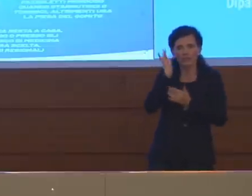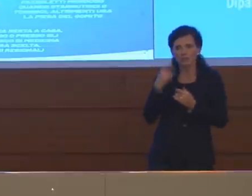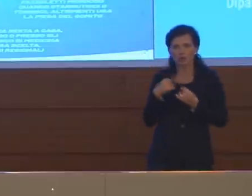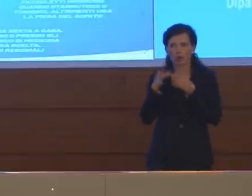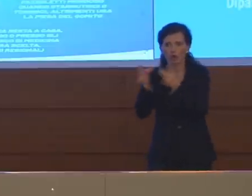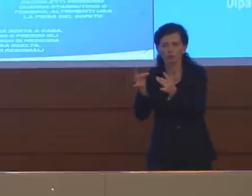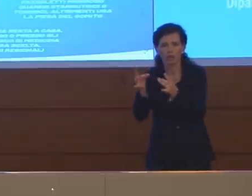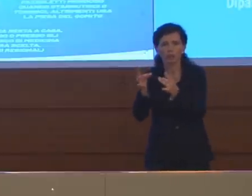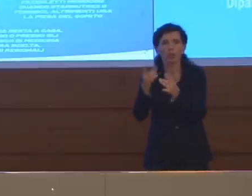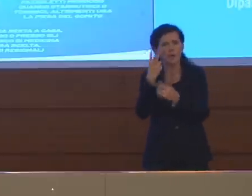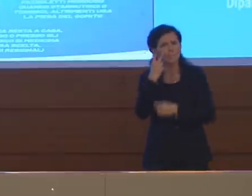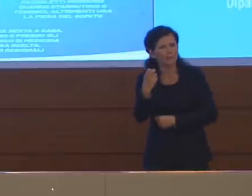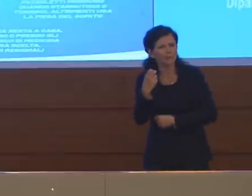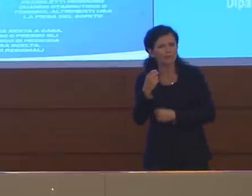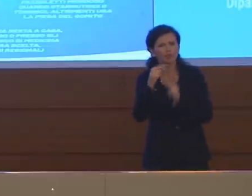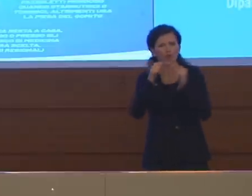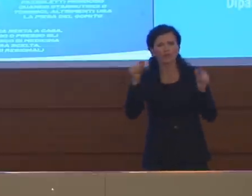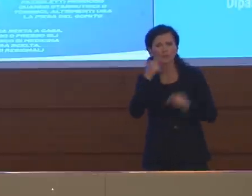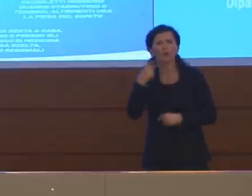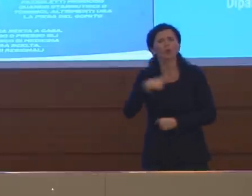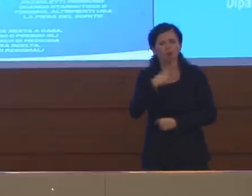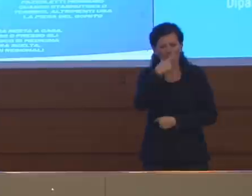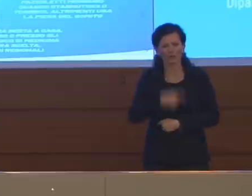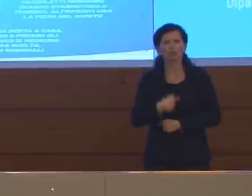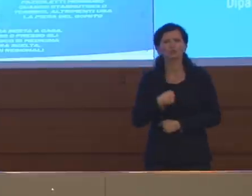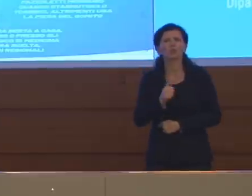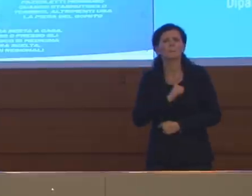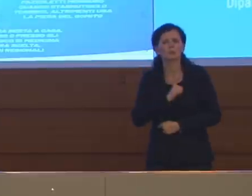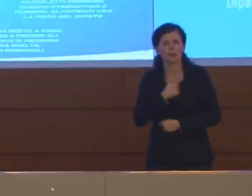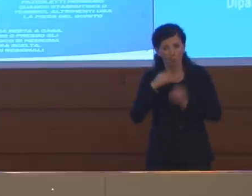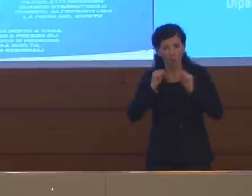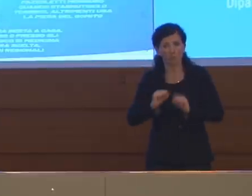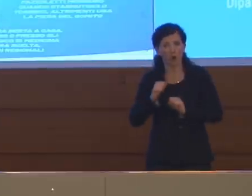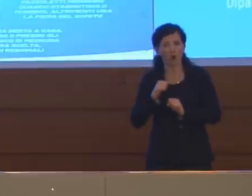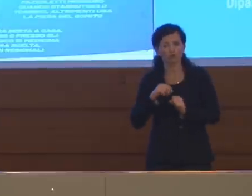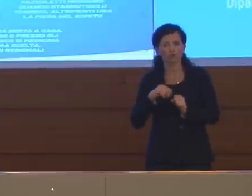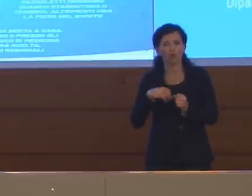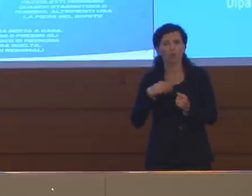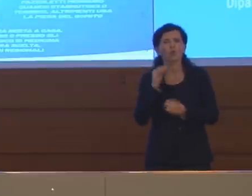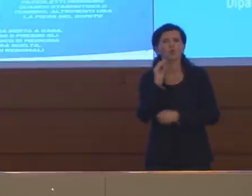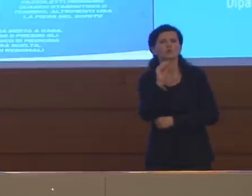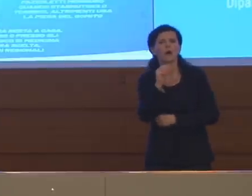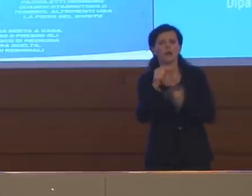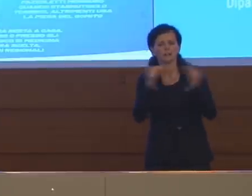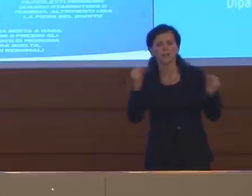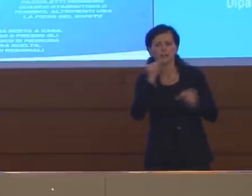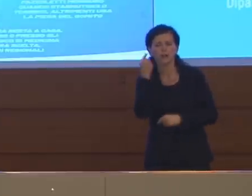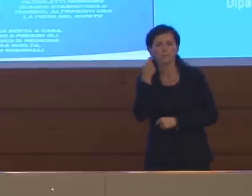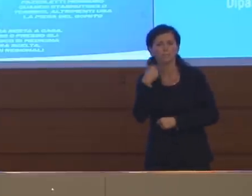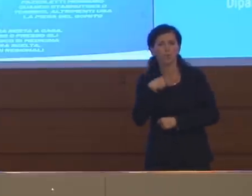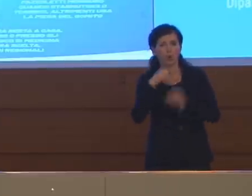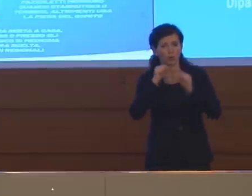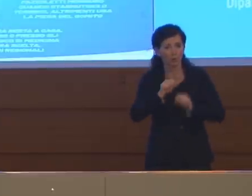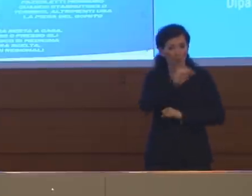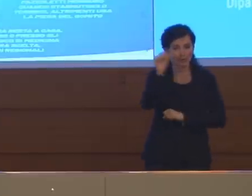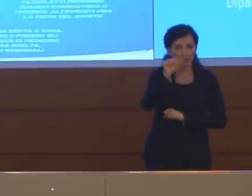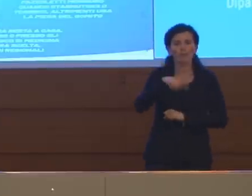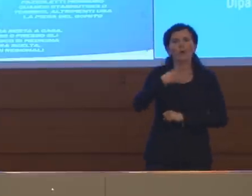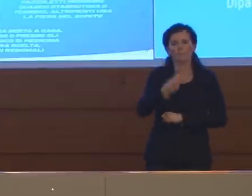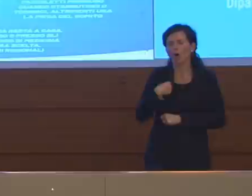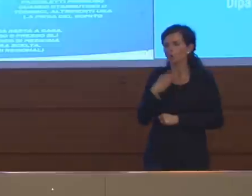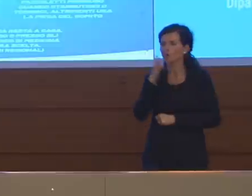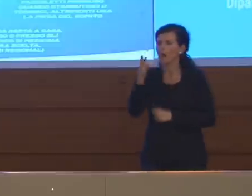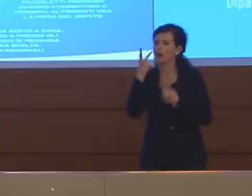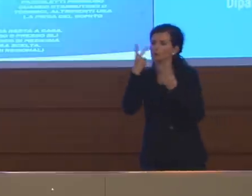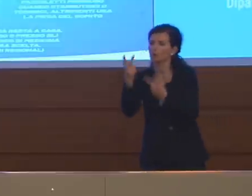tampone cioè io da privata posso chiedere di fare un tampone prima di andare a trovare una persona cara che è